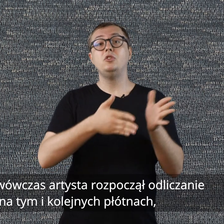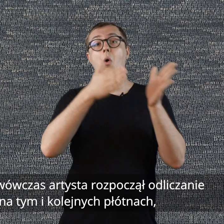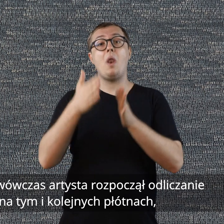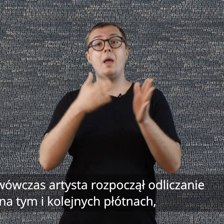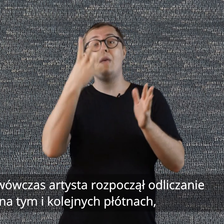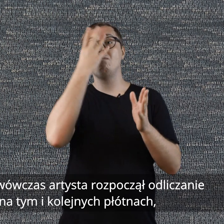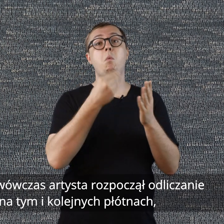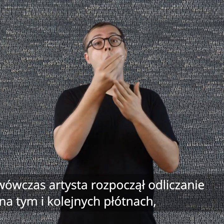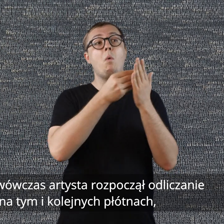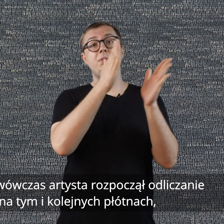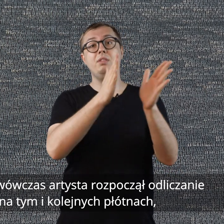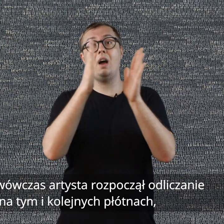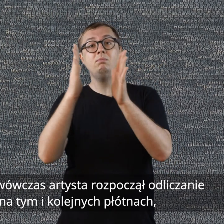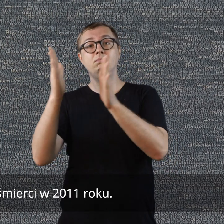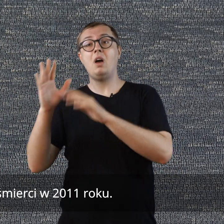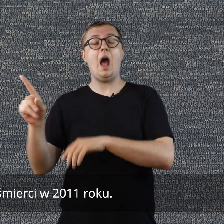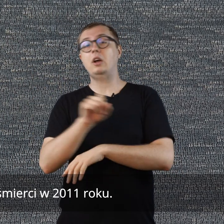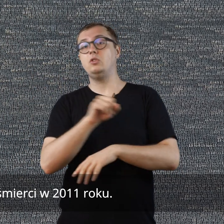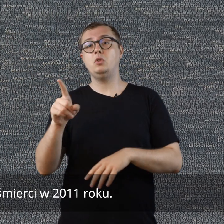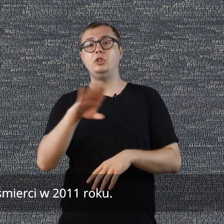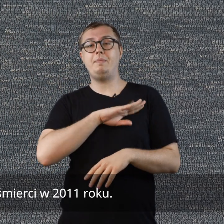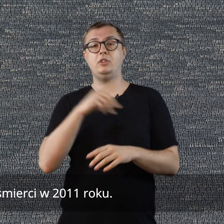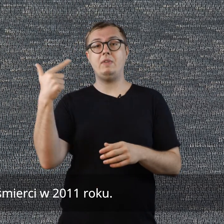płótnach aż do śmierci w 2011 roku